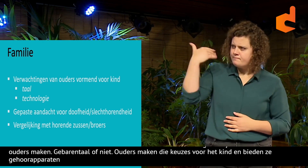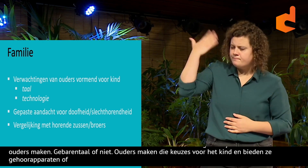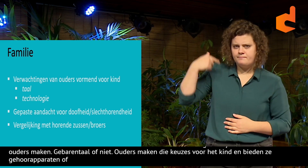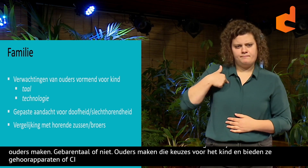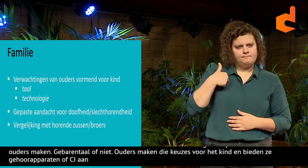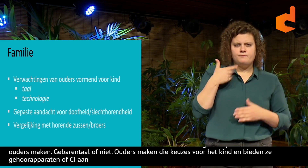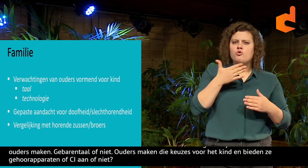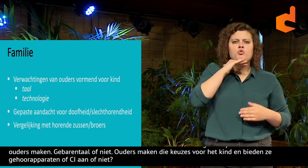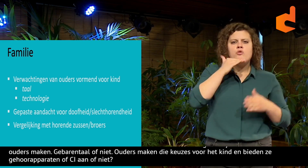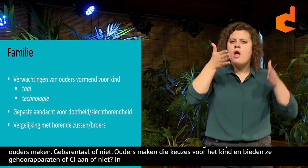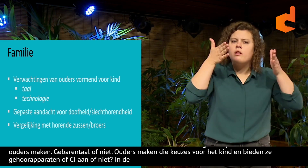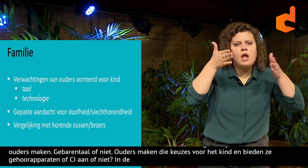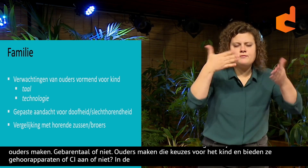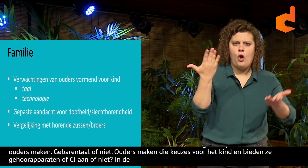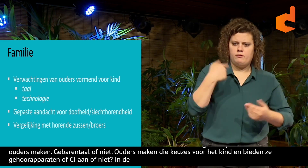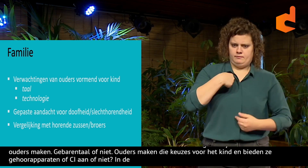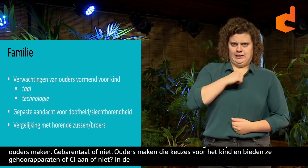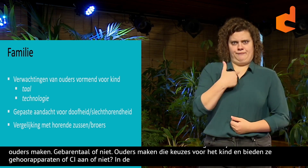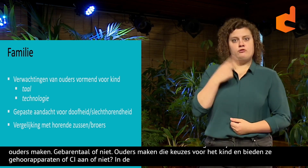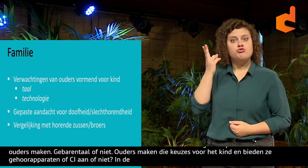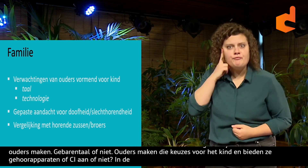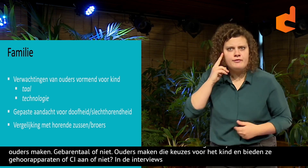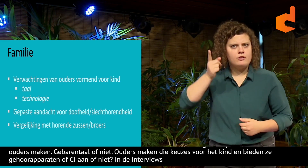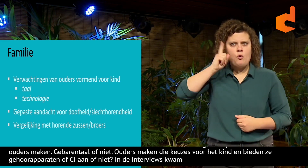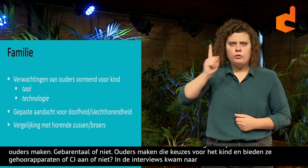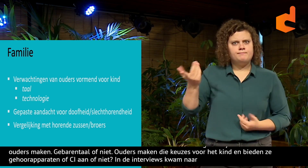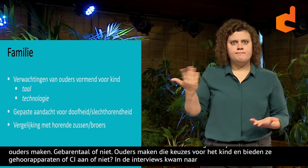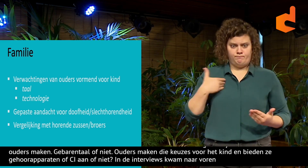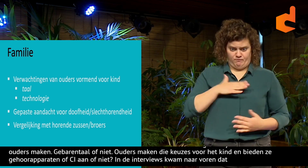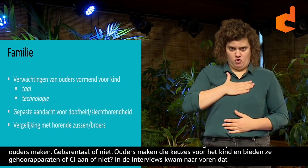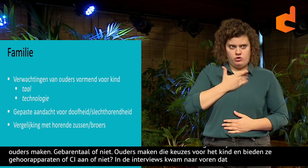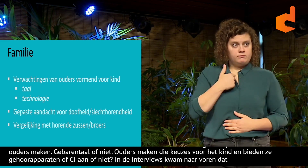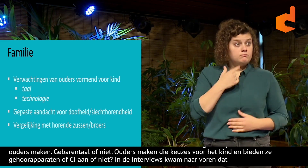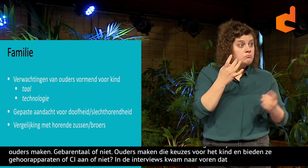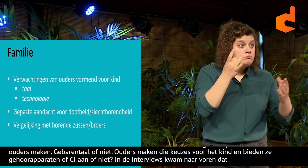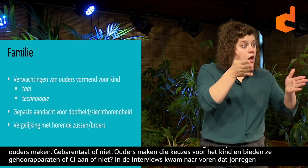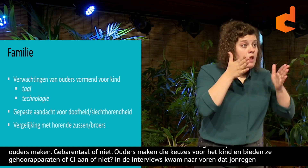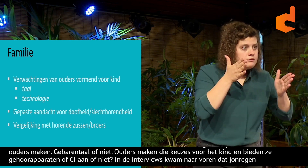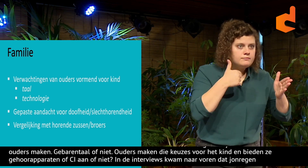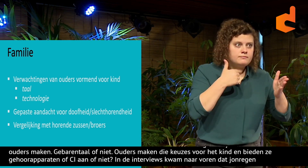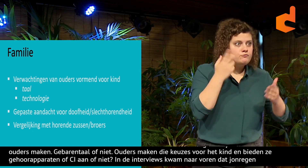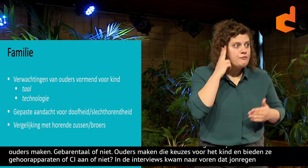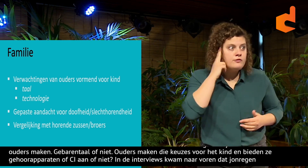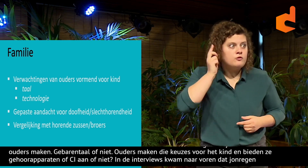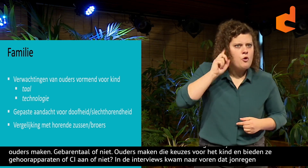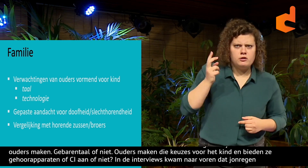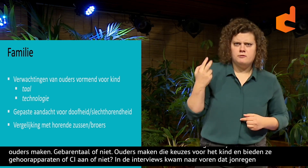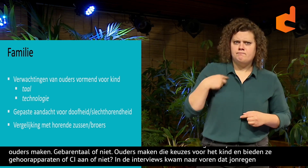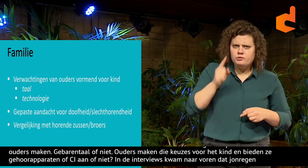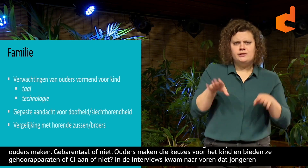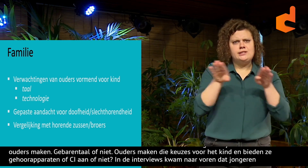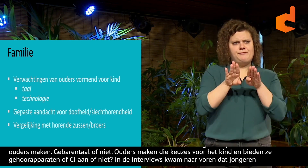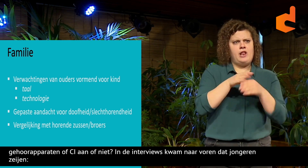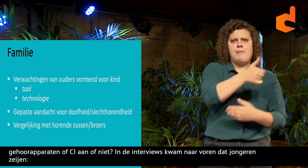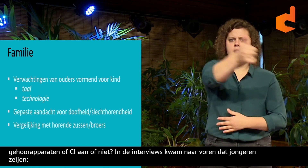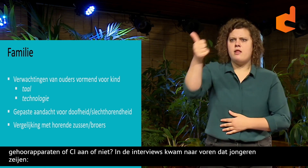In de interviews kwam naar voren dat jongeren zeiden, ik heb het vroeger gemist dat er genoeg aandacht